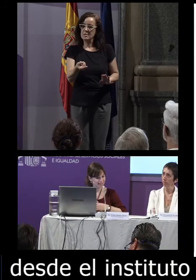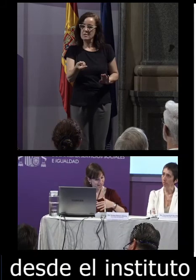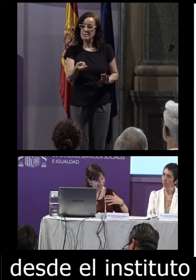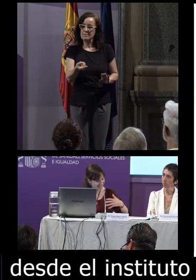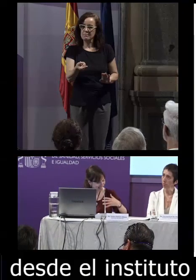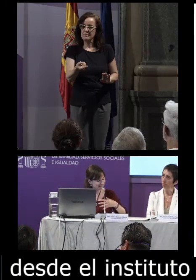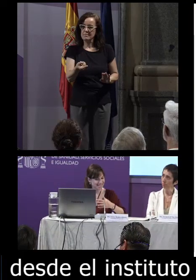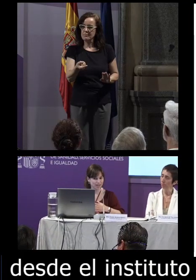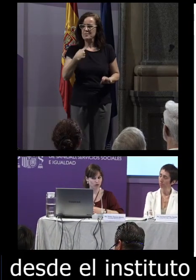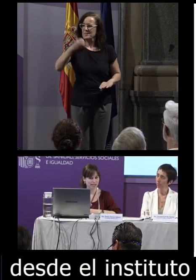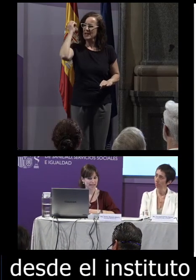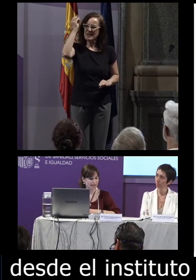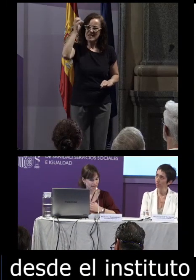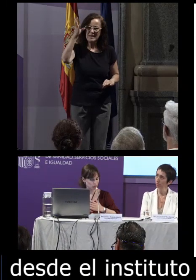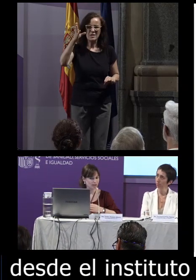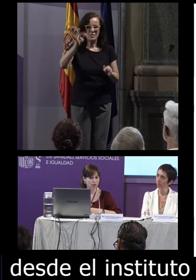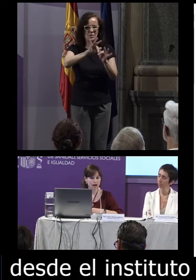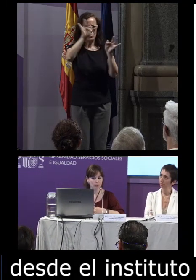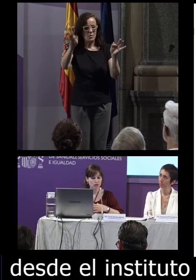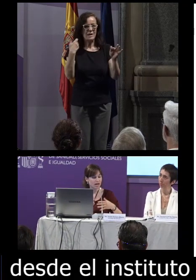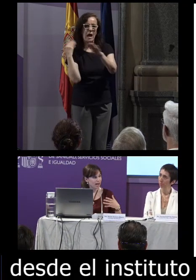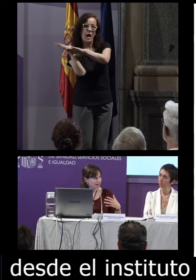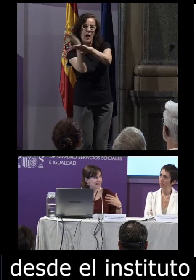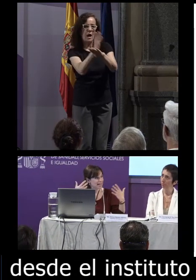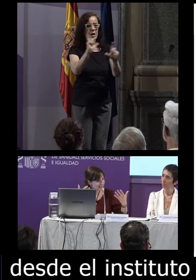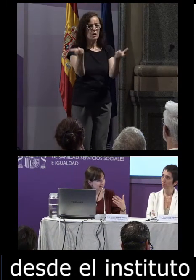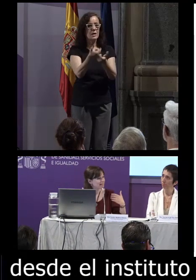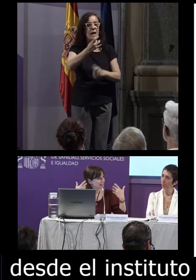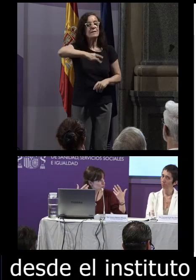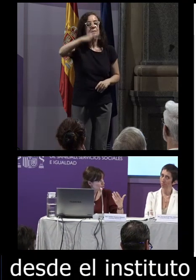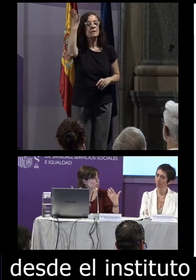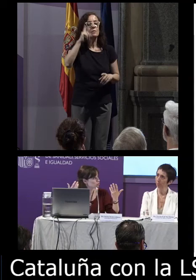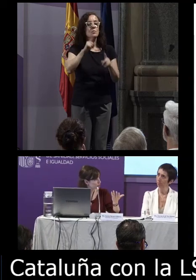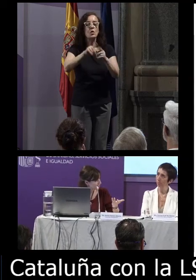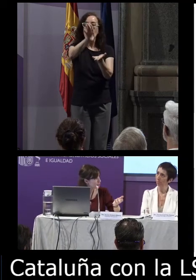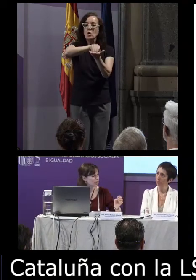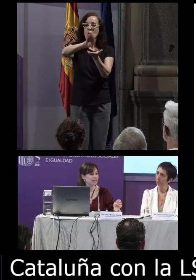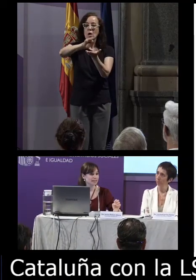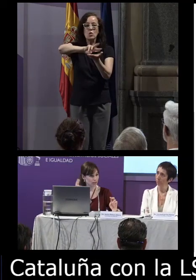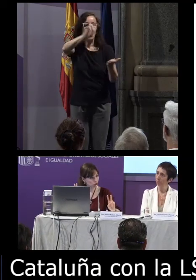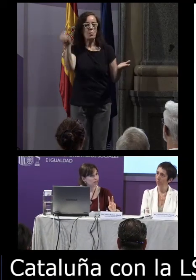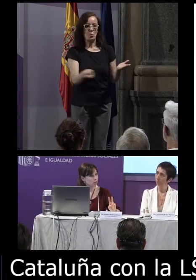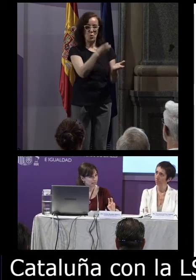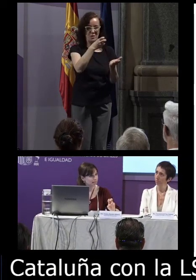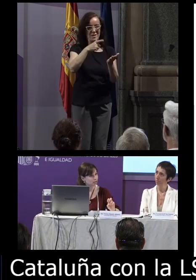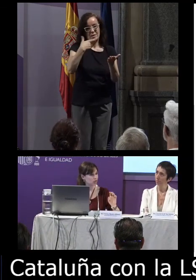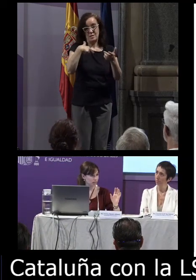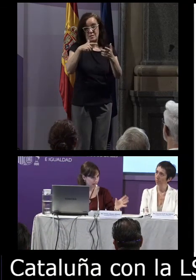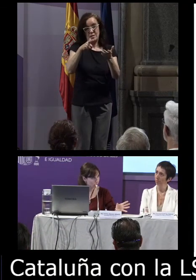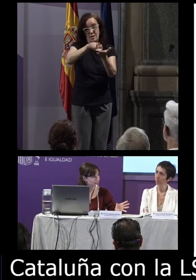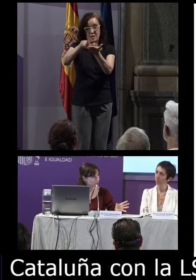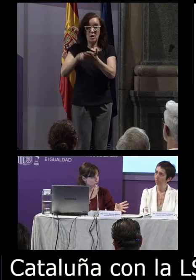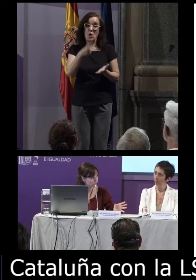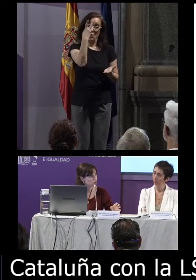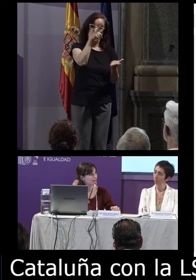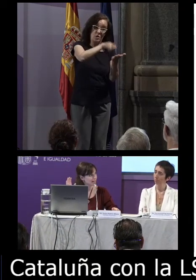y en las charlas y reuniones que ya hemos llevado a cabo la idea sería tener un corpus multilingüe de las dos lenguas de signos de la